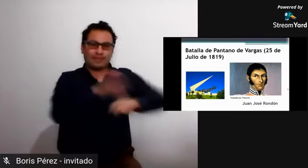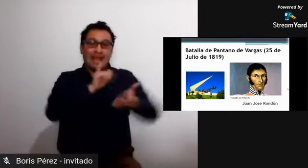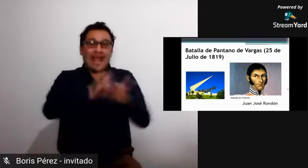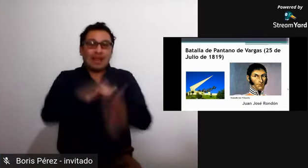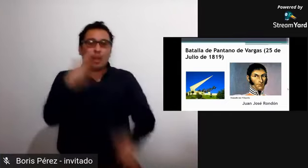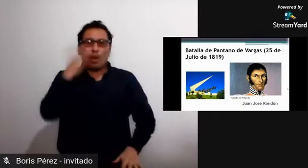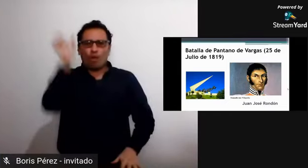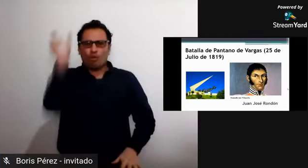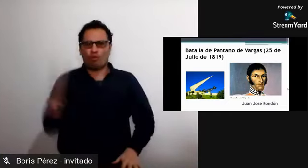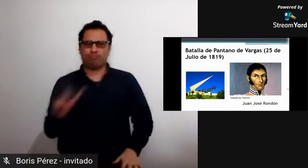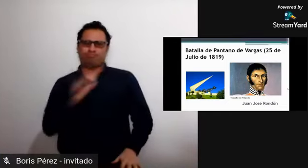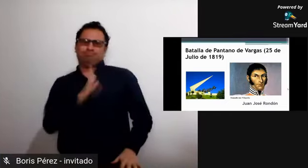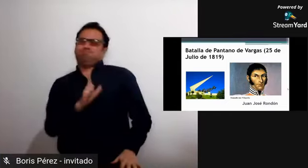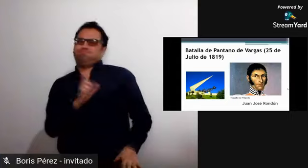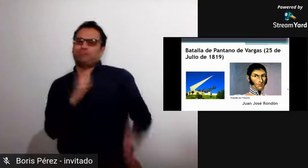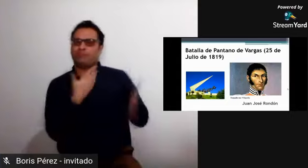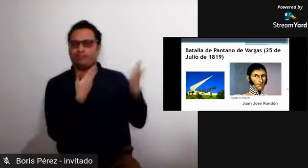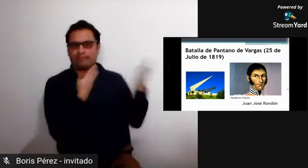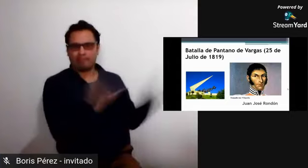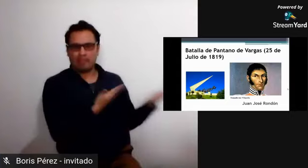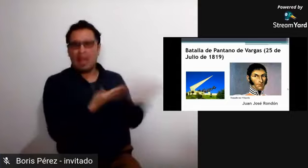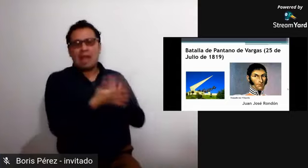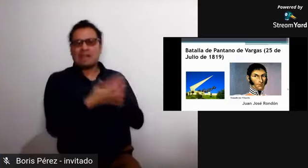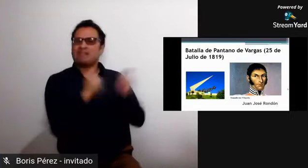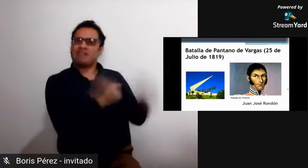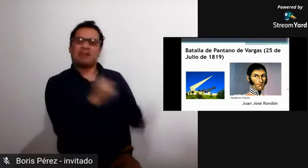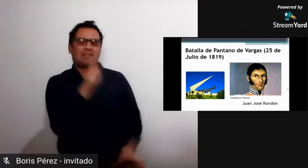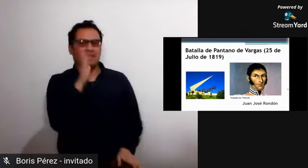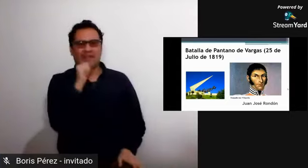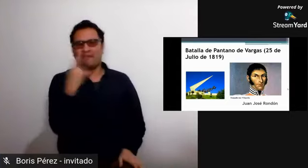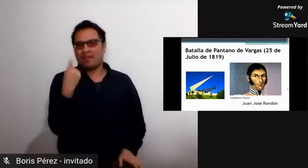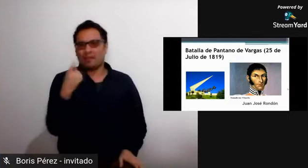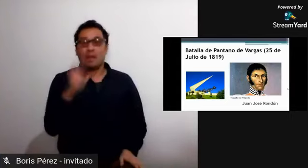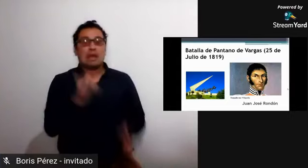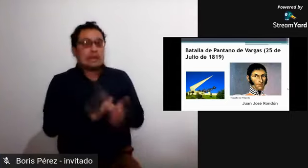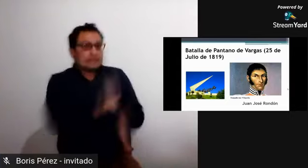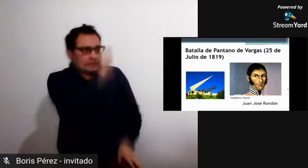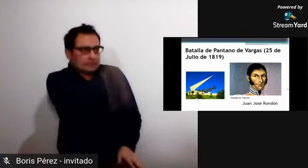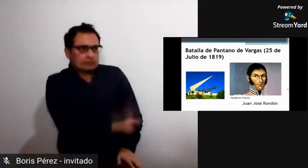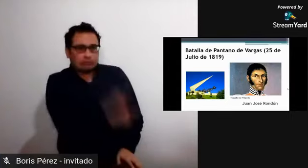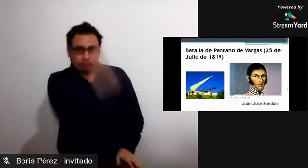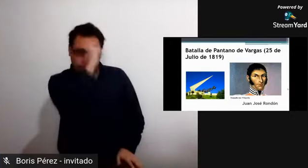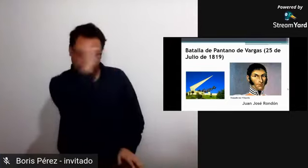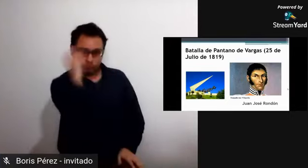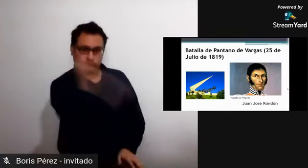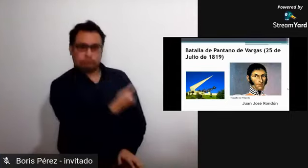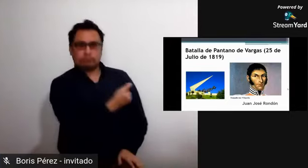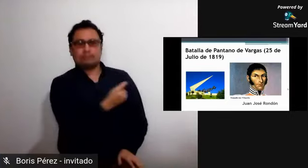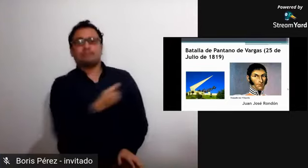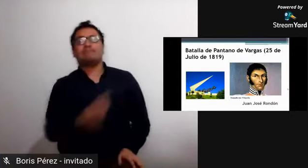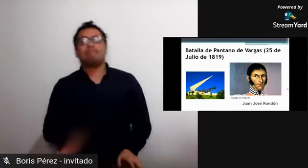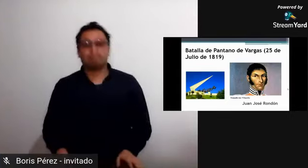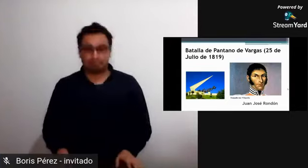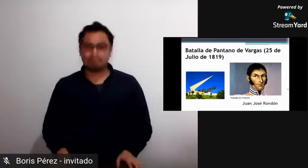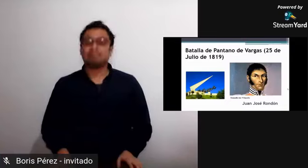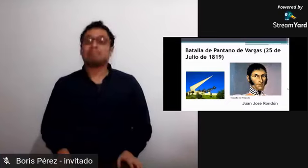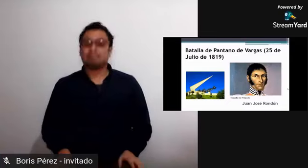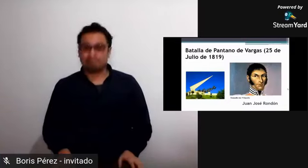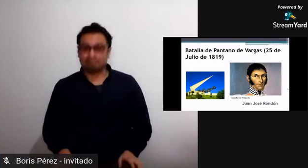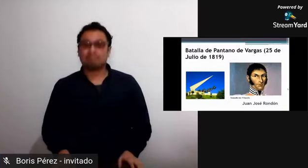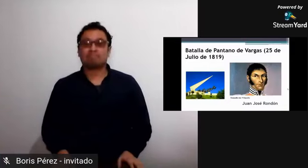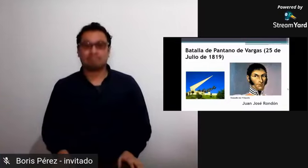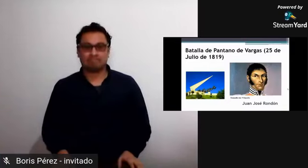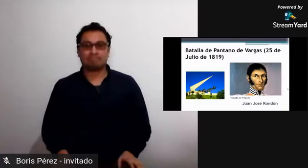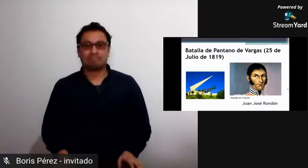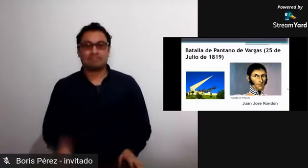Y, pues, en ese momento se consiguió la victoria de esa batalla, gracias al señor Juan José Rendón. No